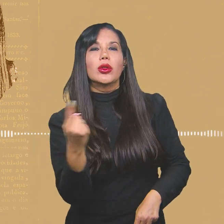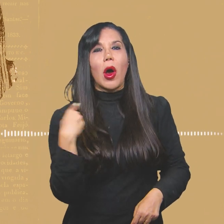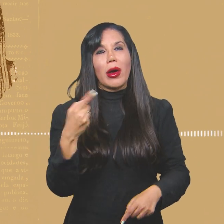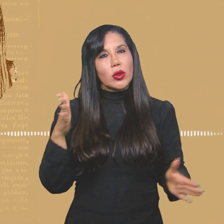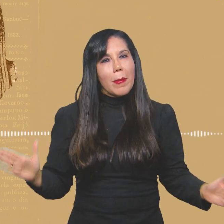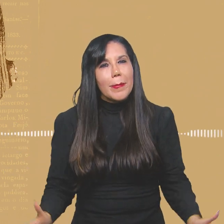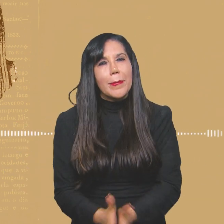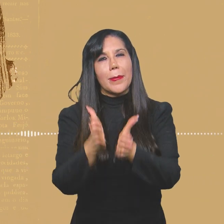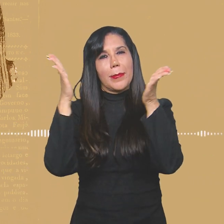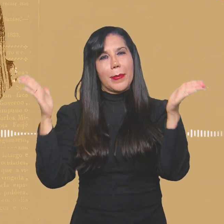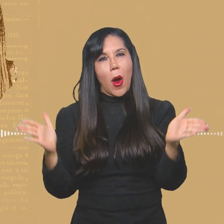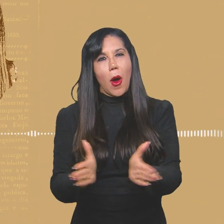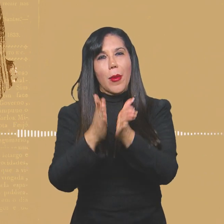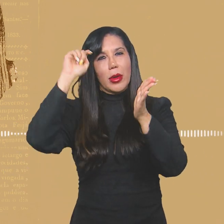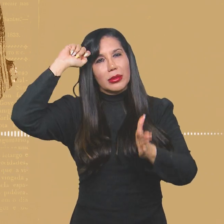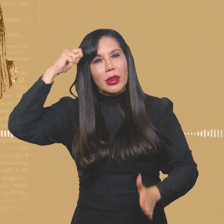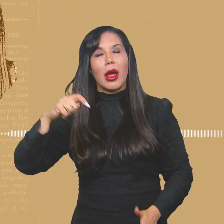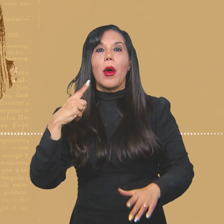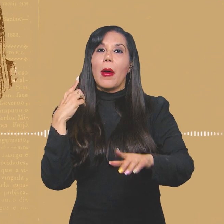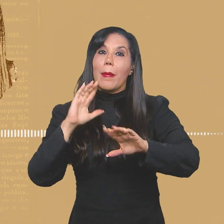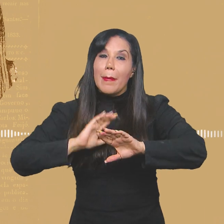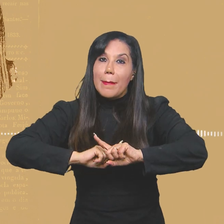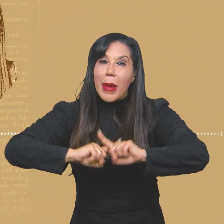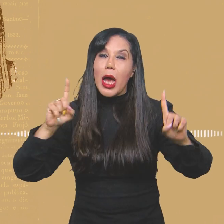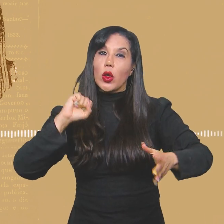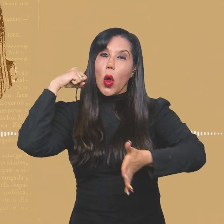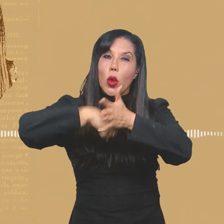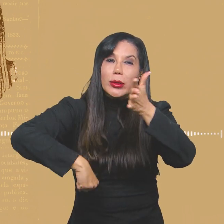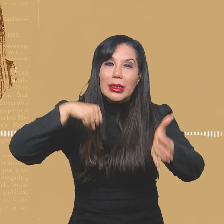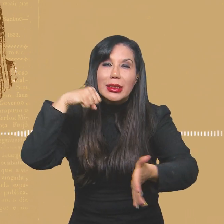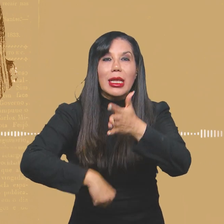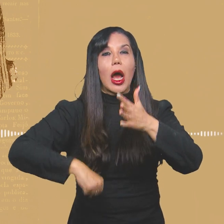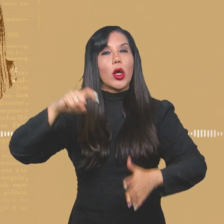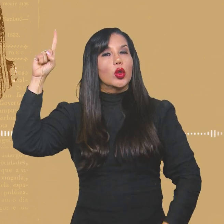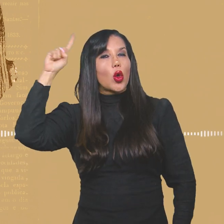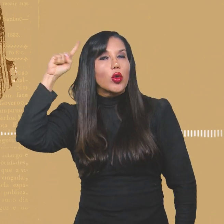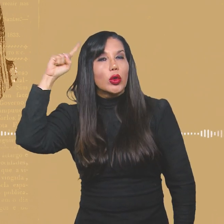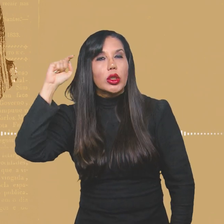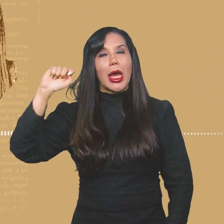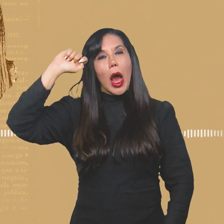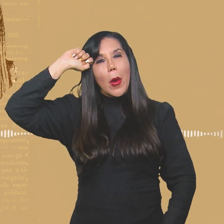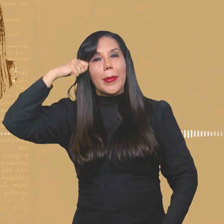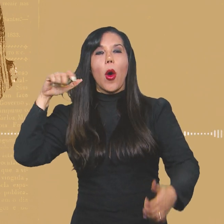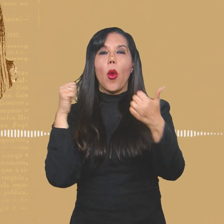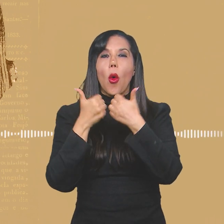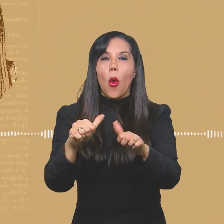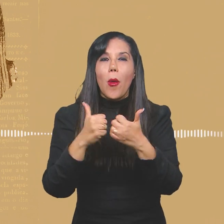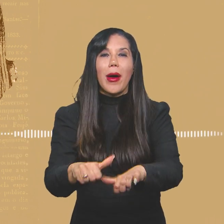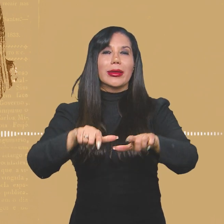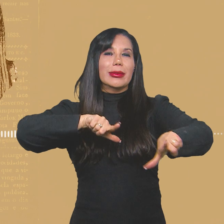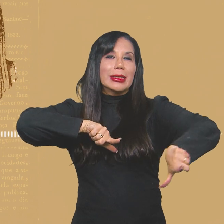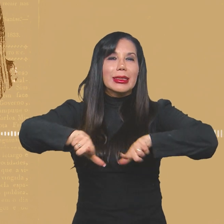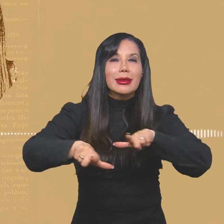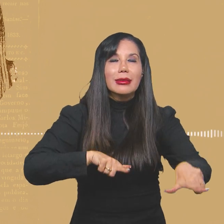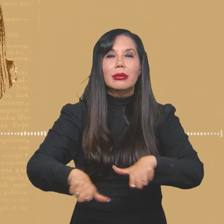pobres e com pobres temos que lutar diariamente pelo pão, pela condução, pelo trabalho,